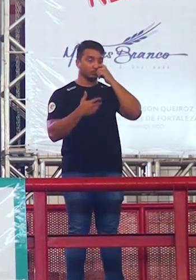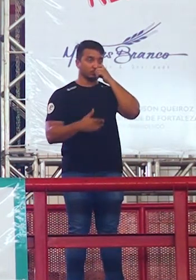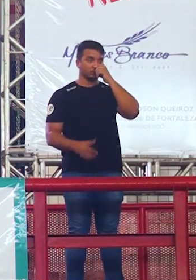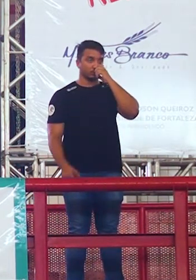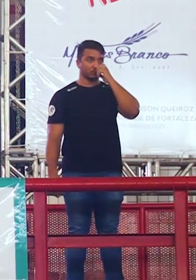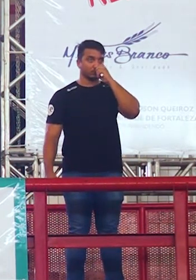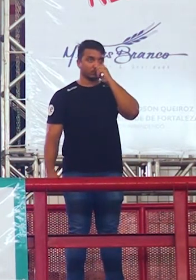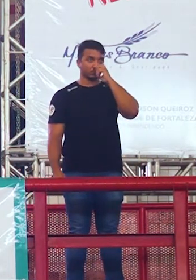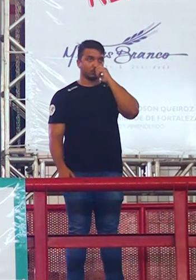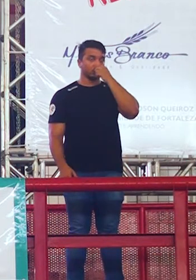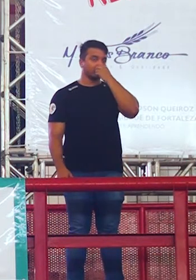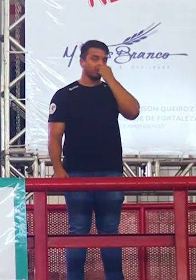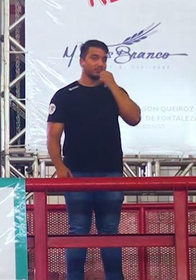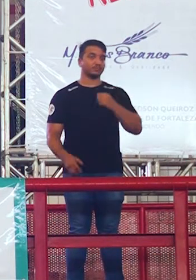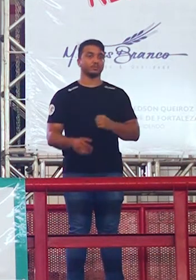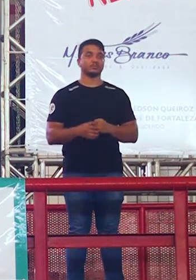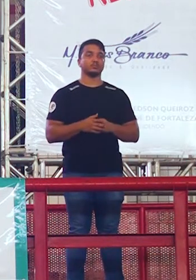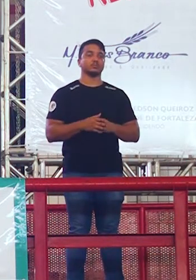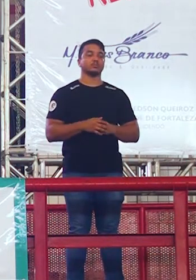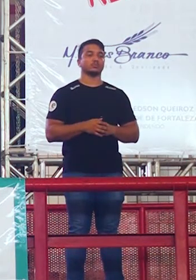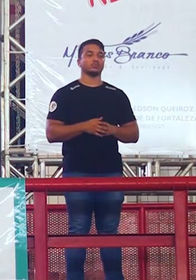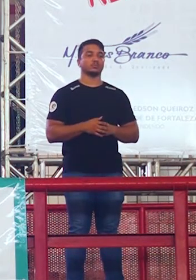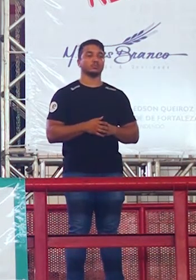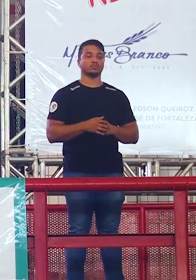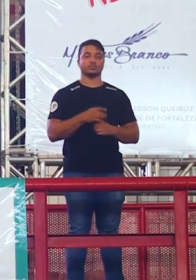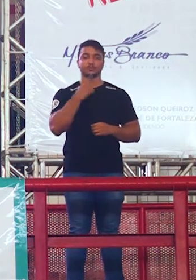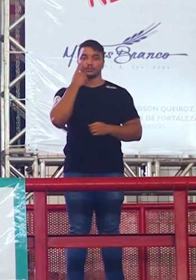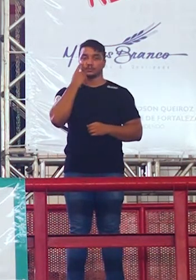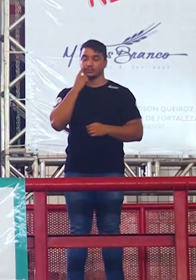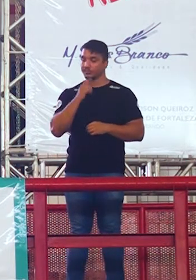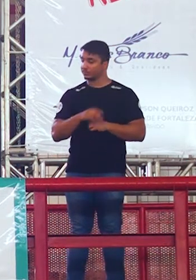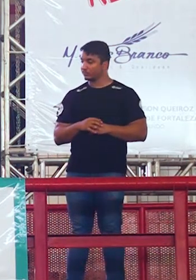Tudo bem mastigadinho já esperando suas perguntas.